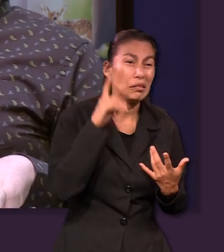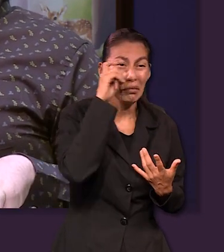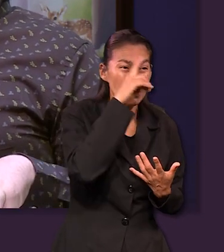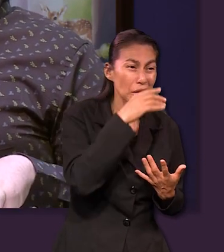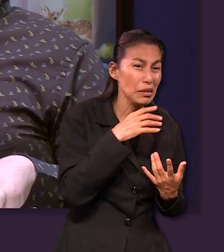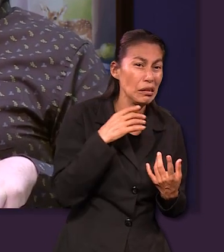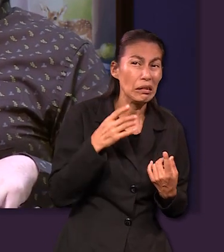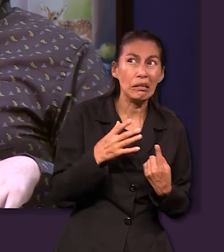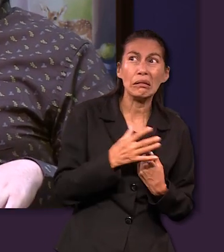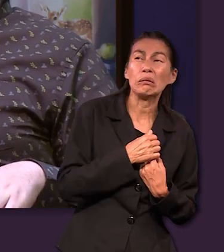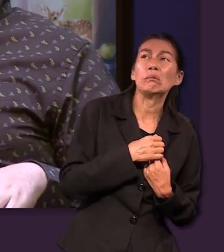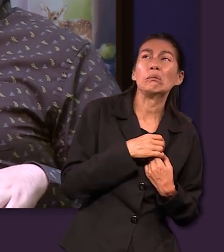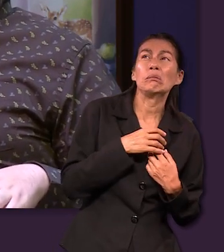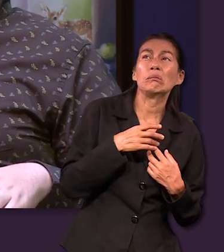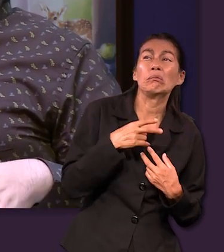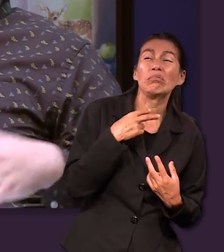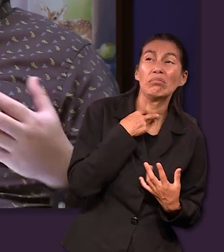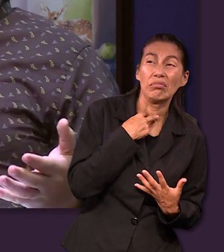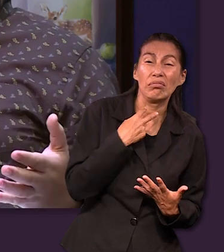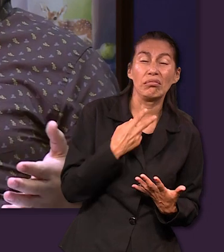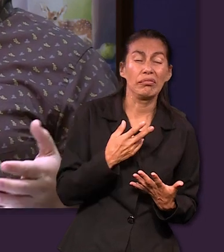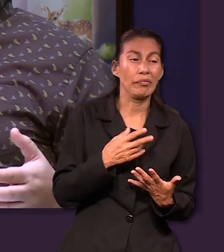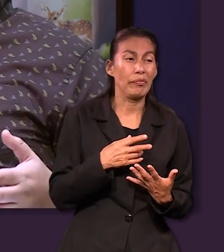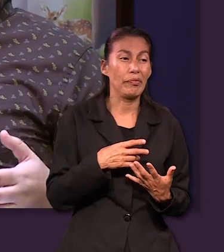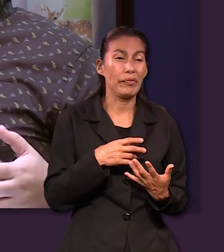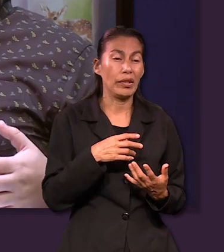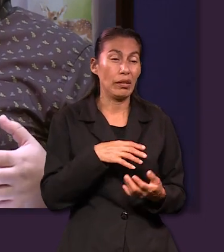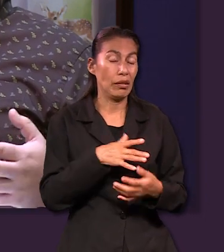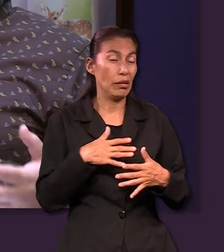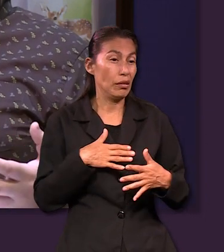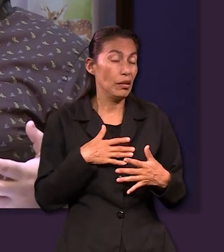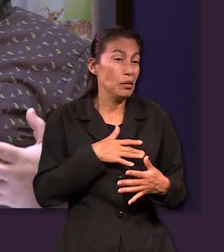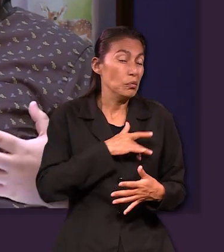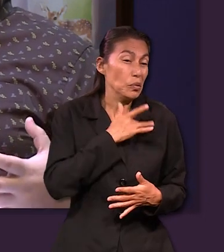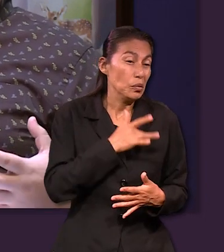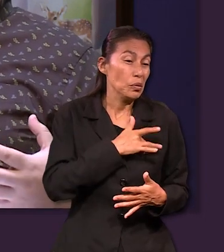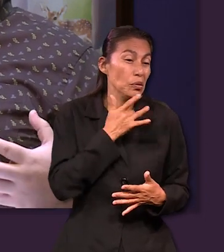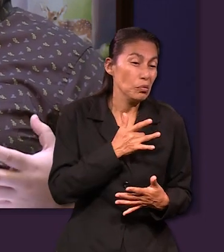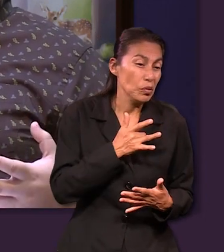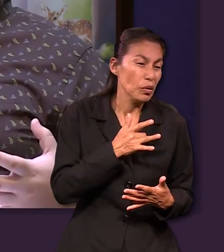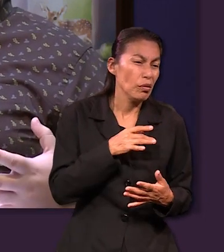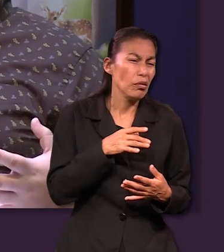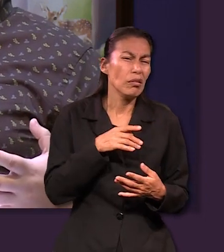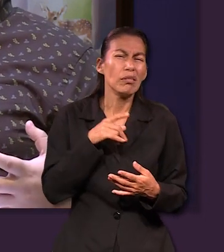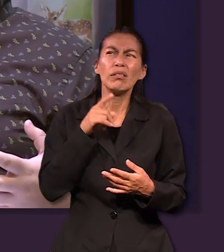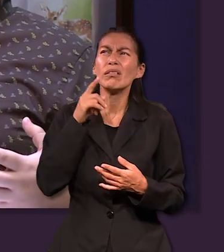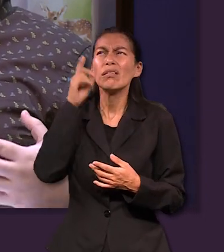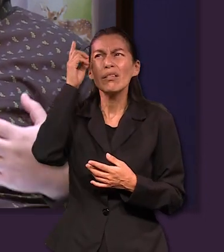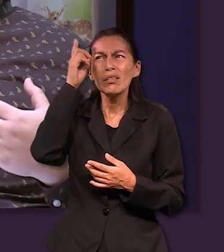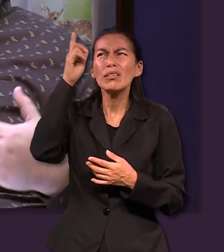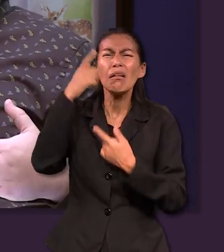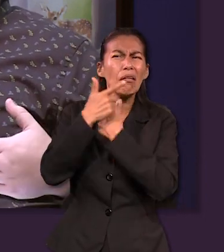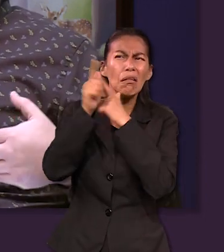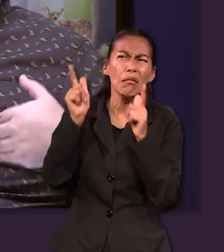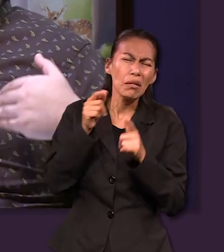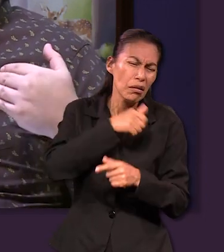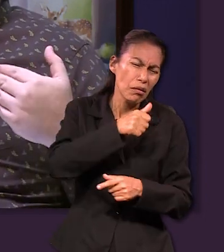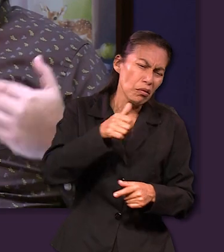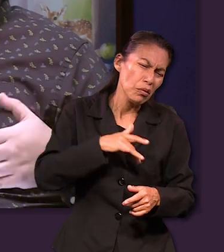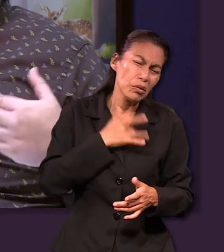nos impide o lo que nos hace dudar de Dios, ¿no? La forma en que nosotros gestionamos nuestras emociones y lo que nos permitimos sentir